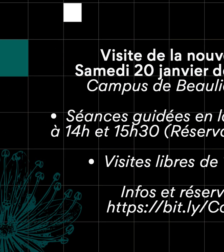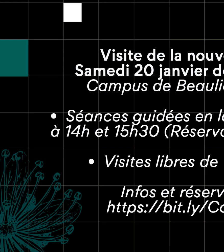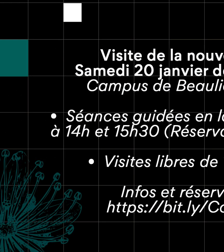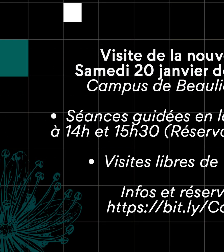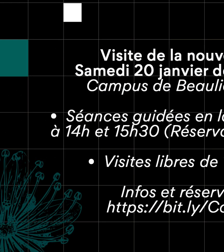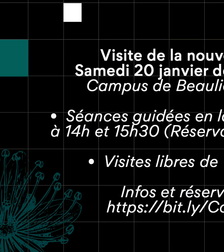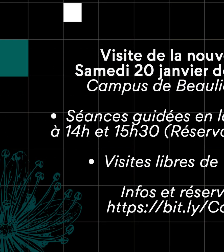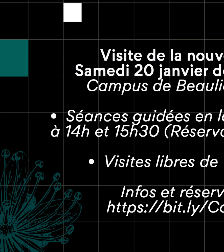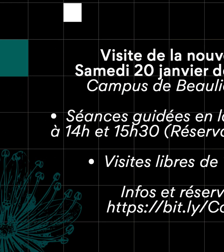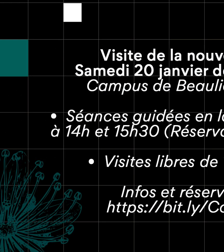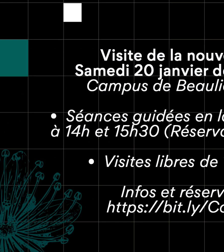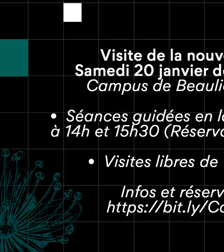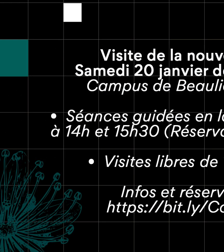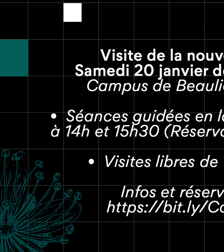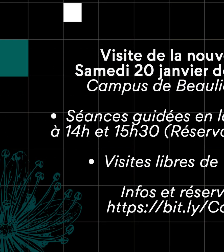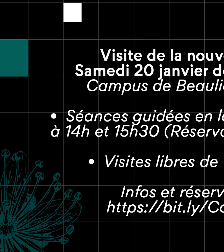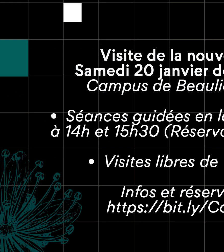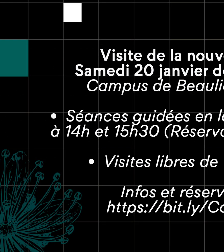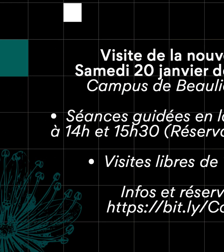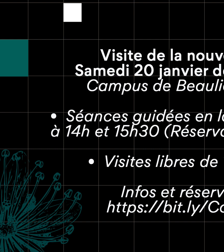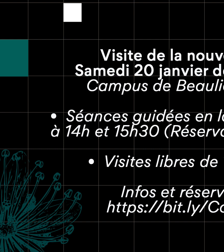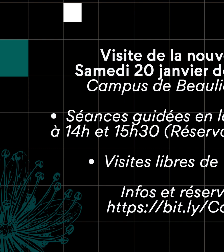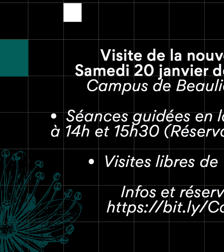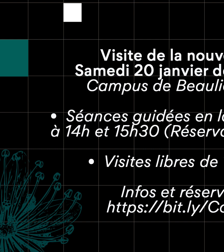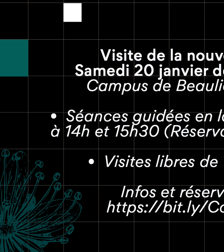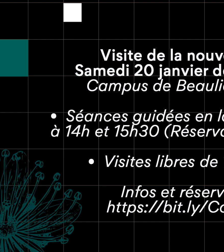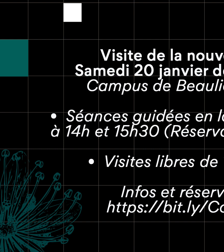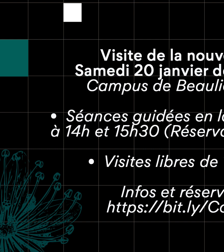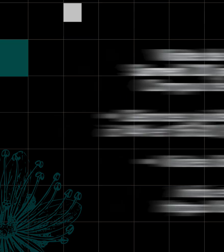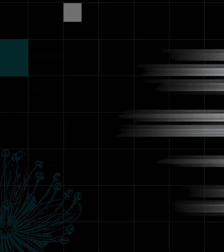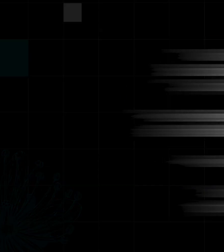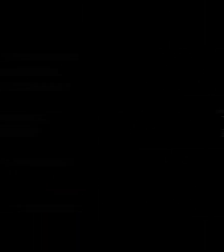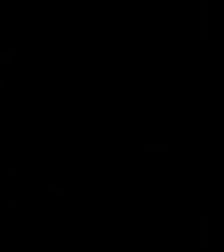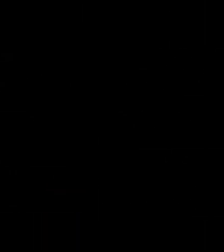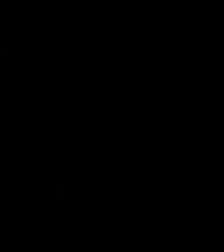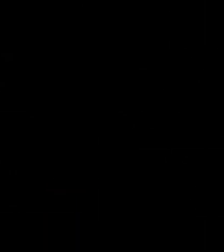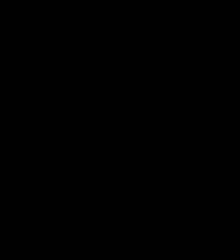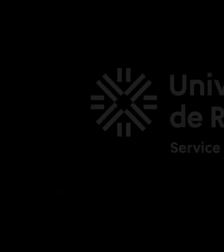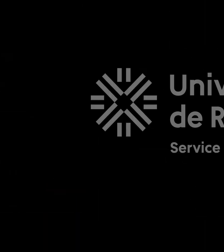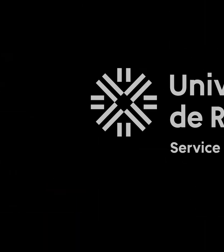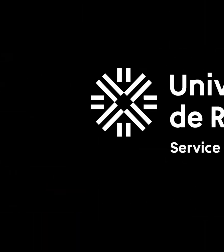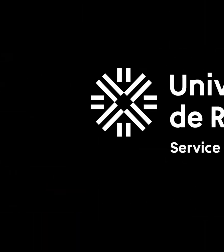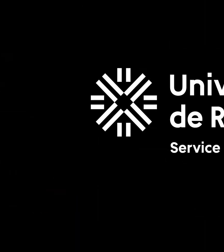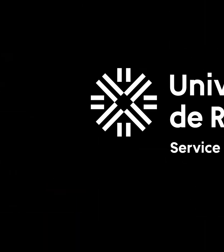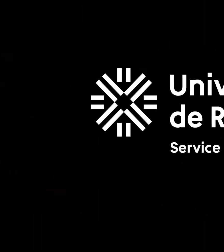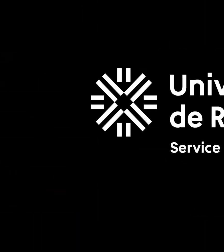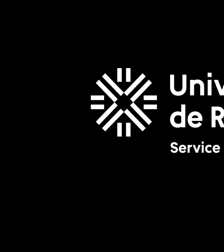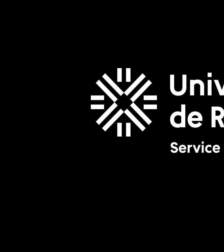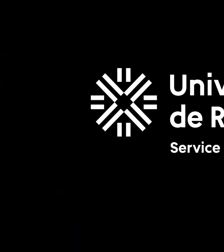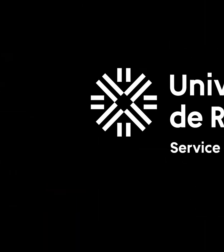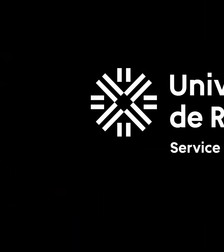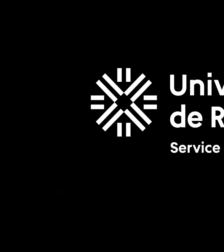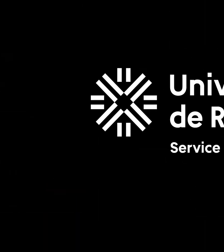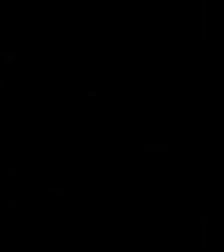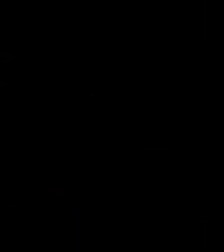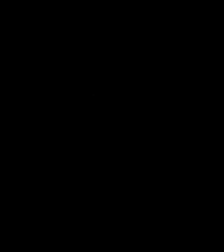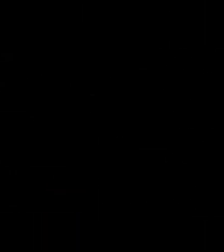-titrage